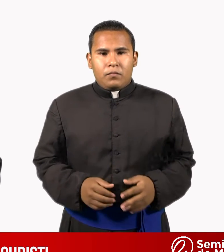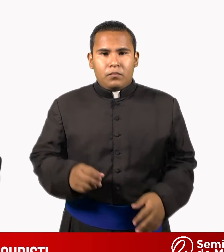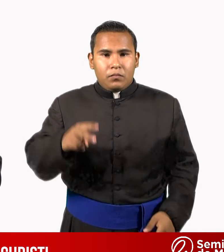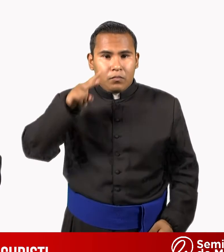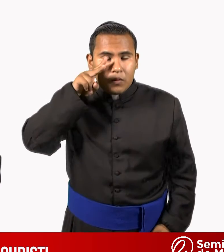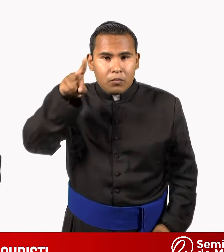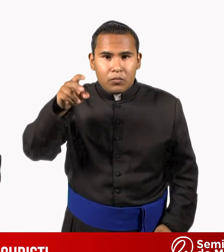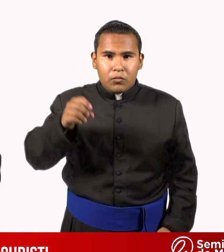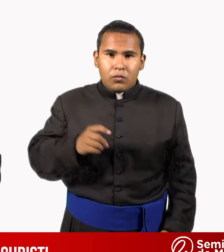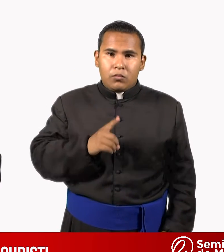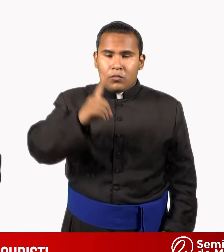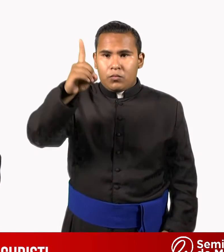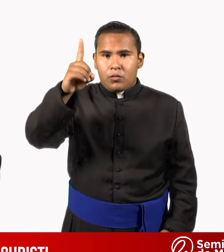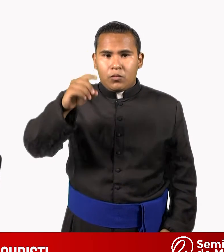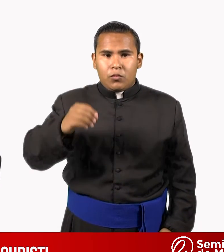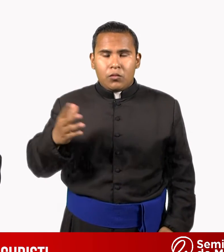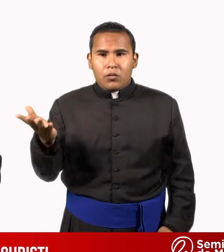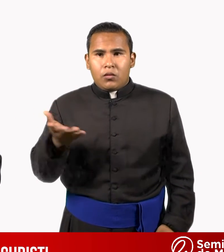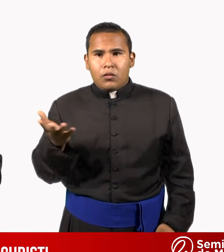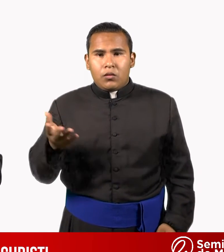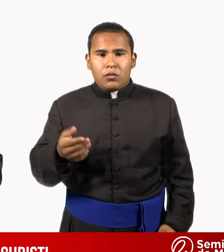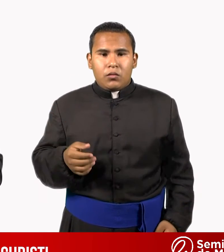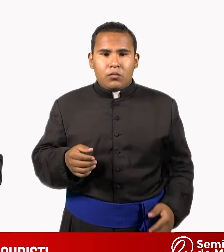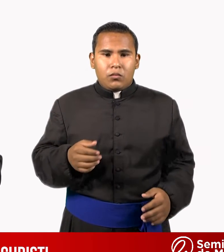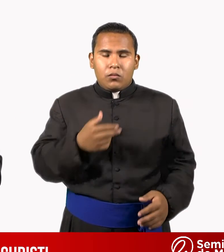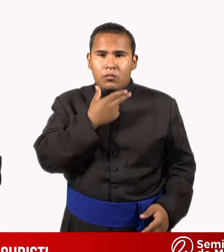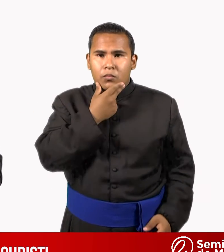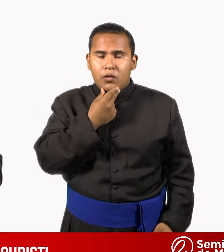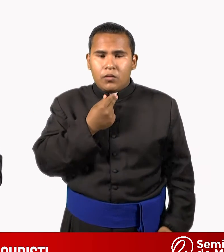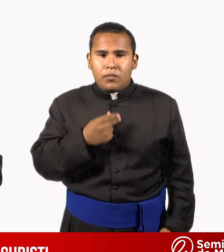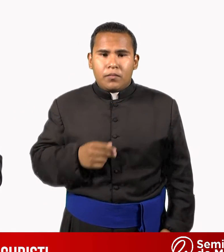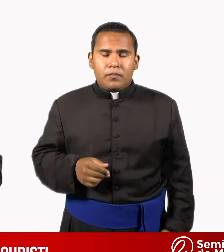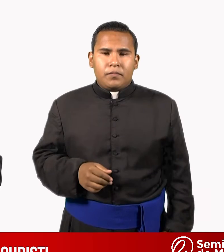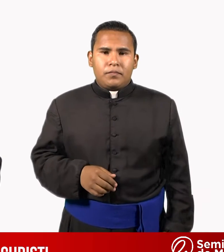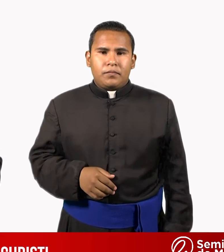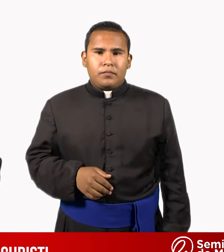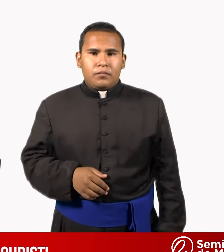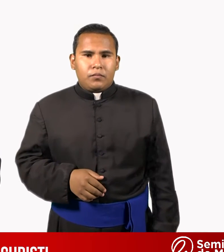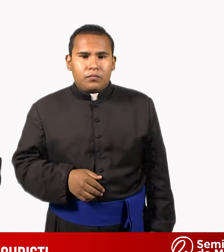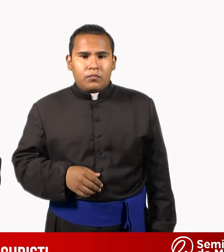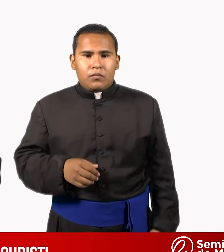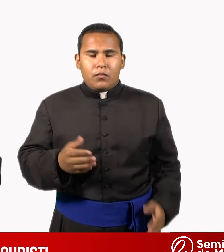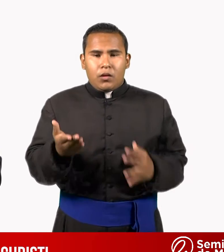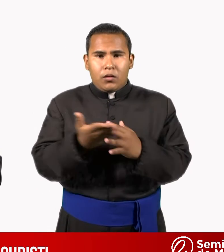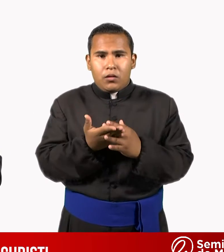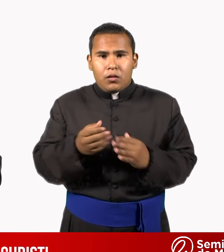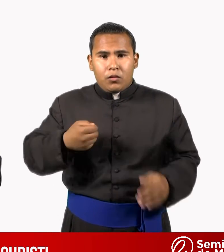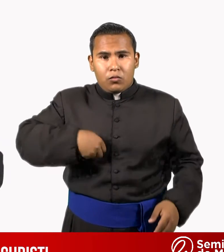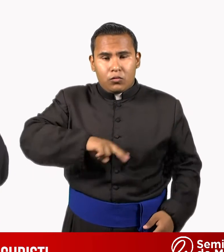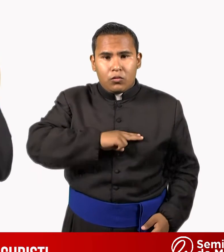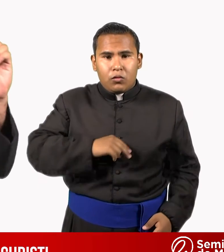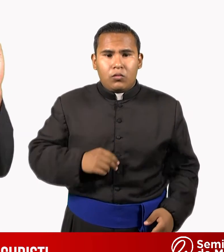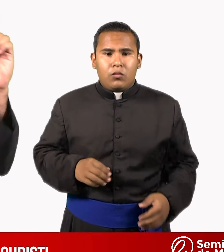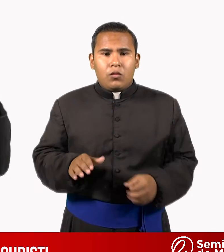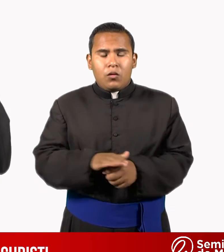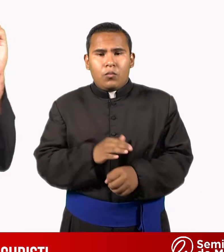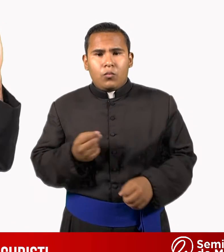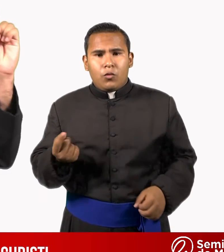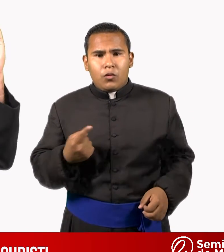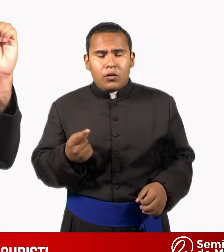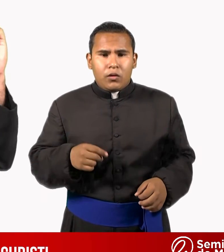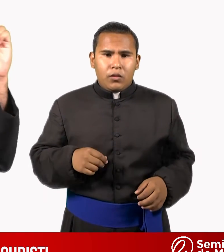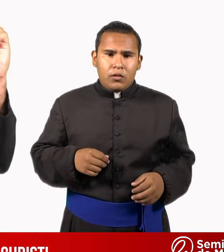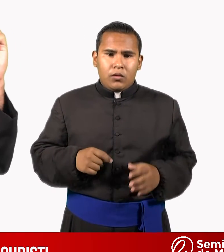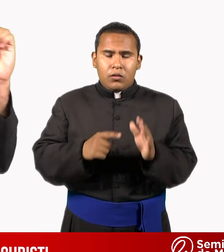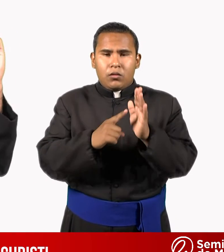al mismo Dios, hecho hombre, entre nosotros. Porque de esa promesa de